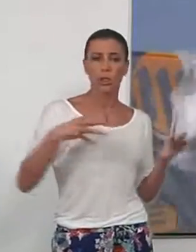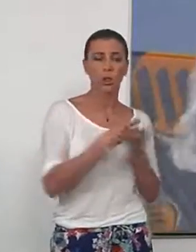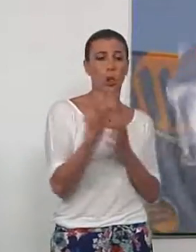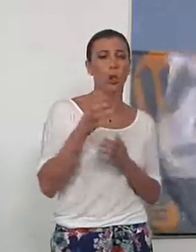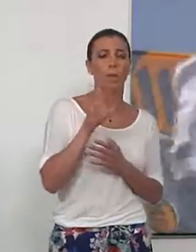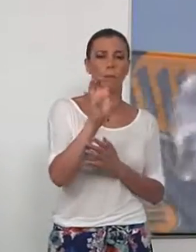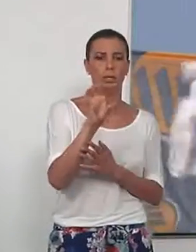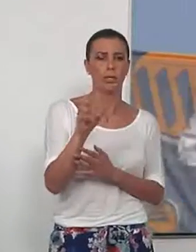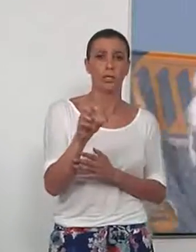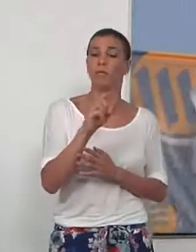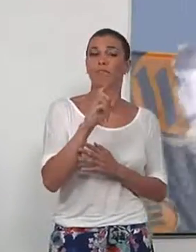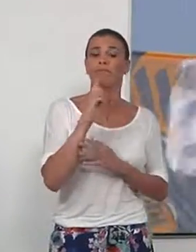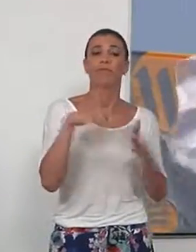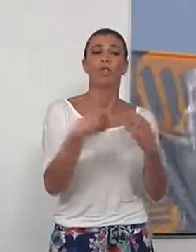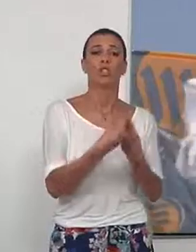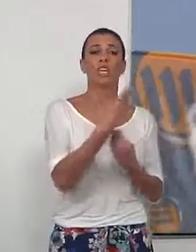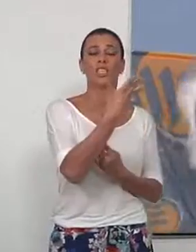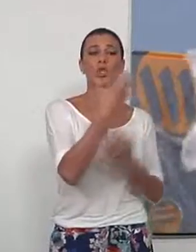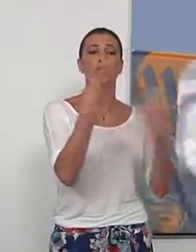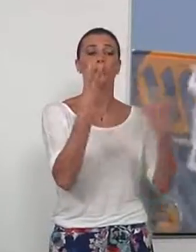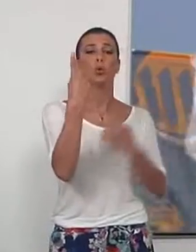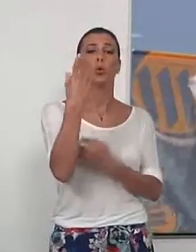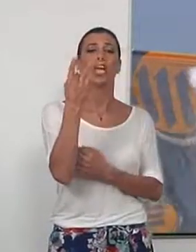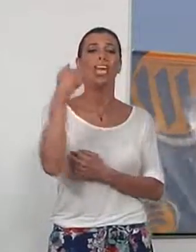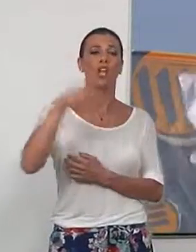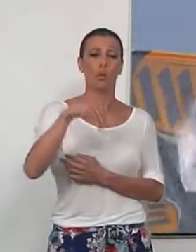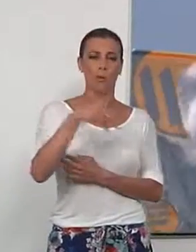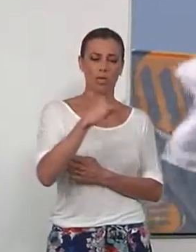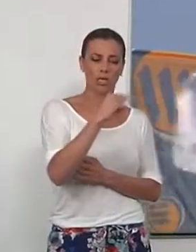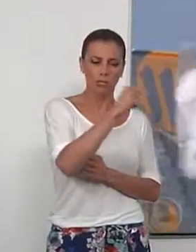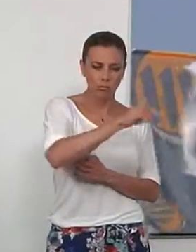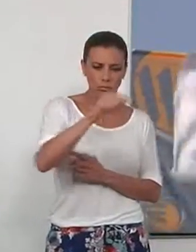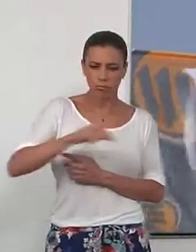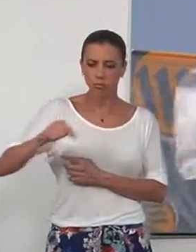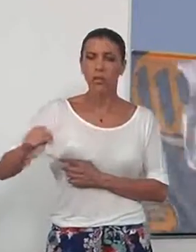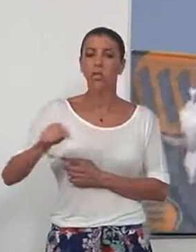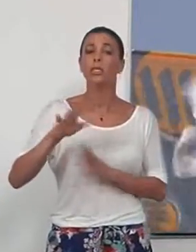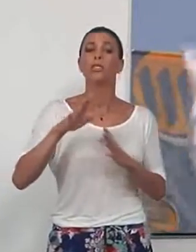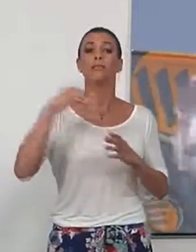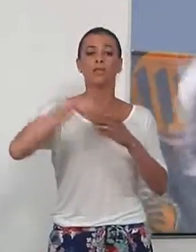En concreto, 581 kilómetros distribuidos en 259 playas.